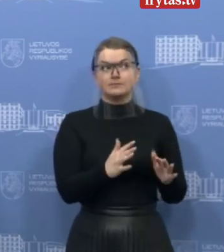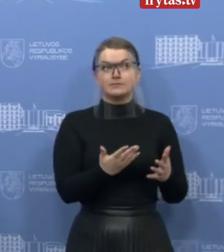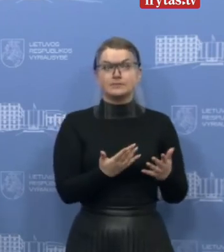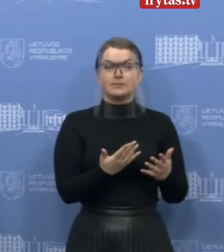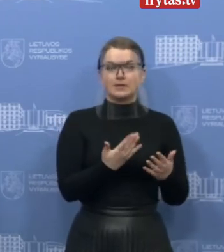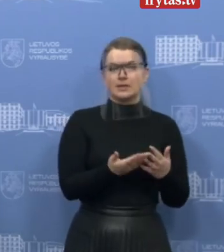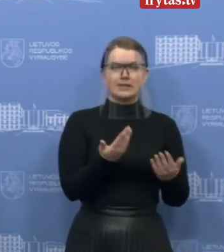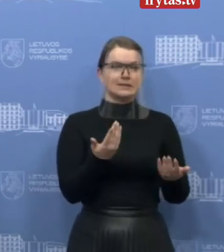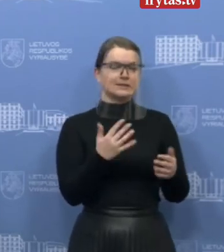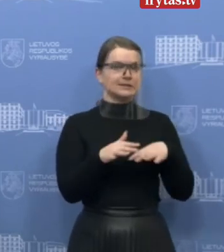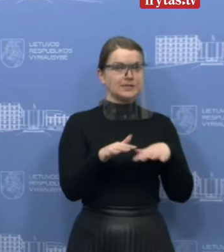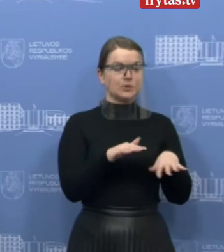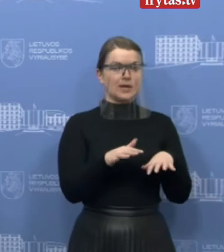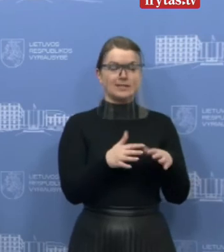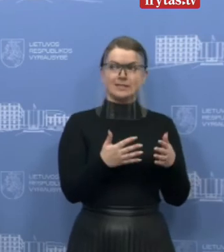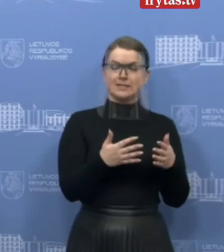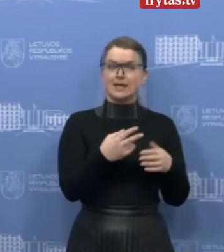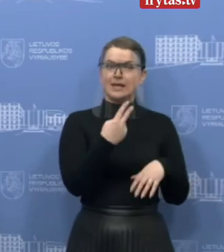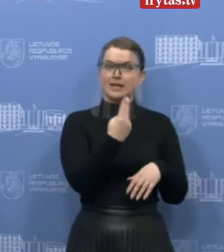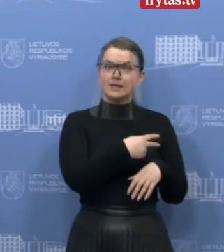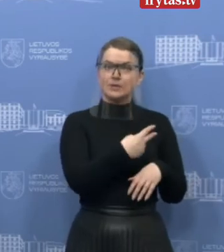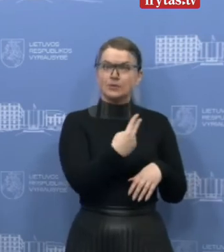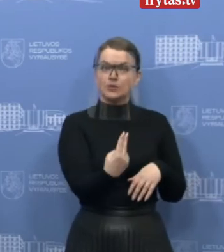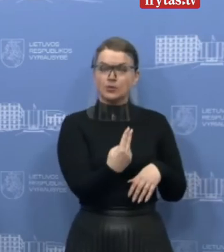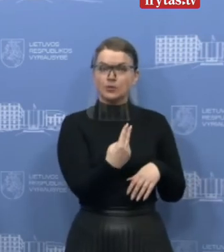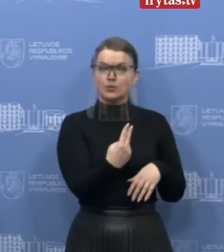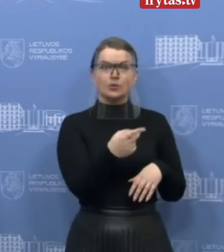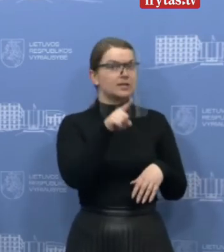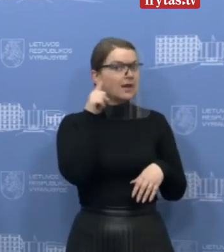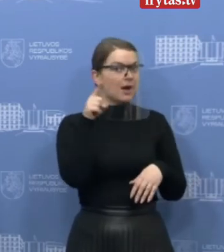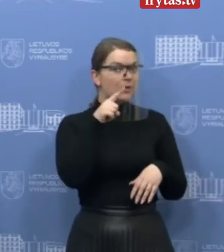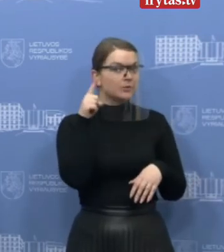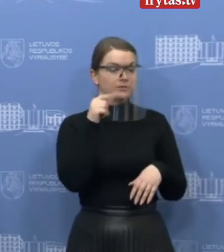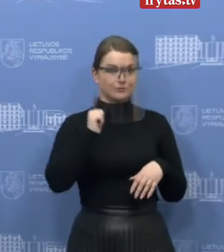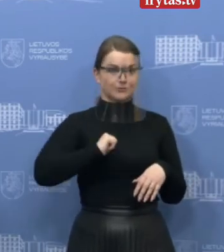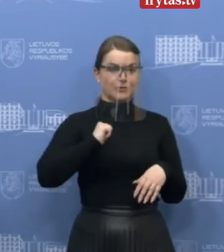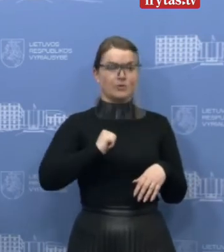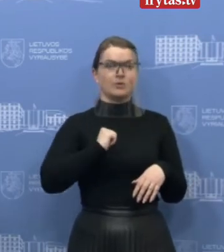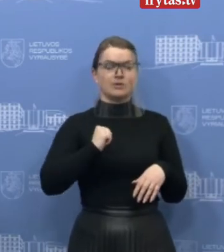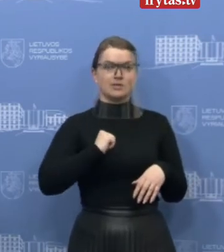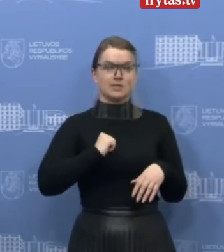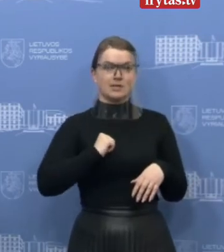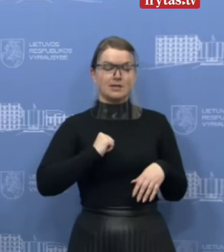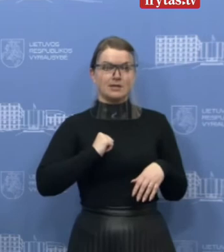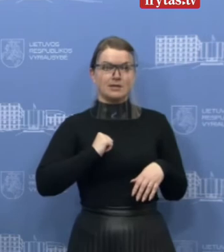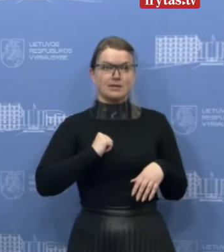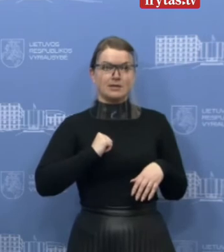gana jautrų atvejį, 22 jaunuoliai, dar iki